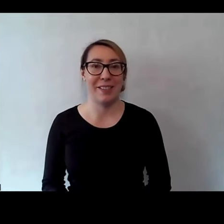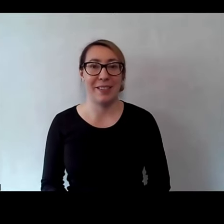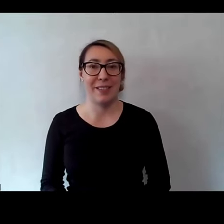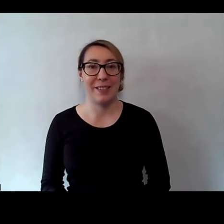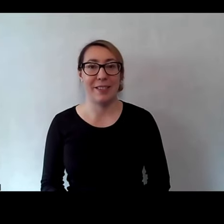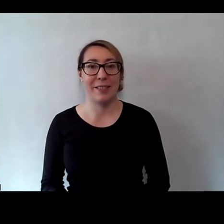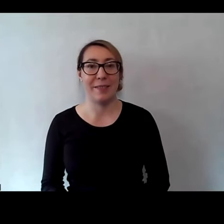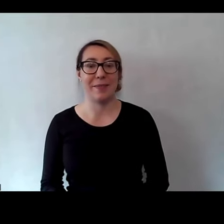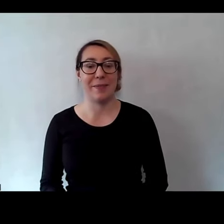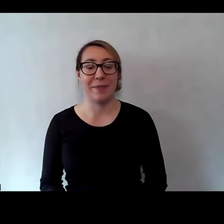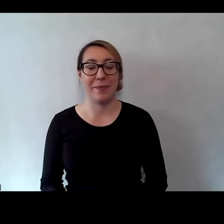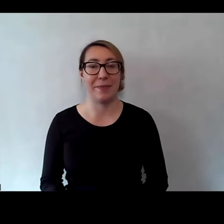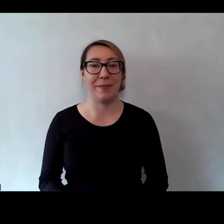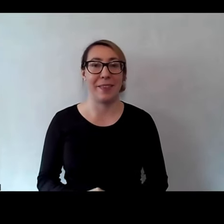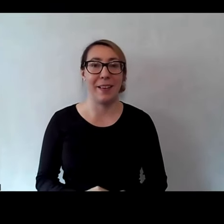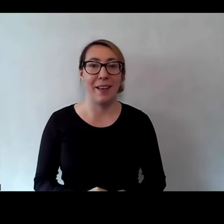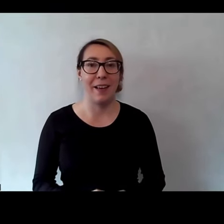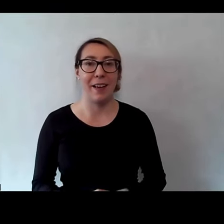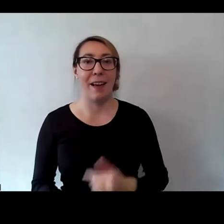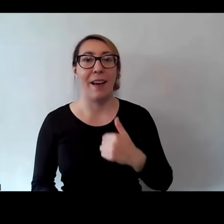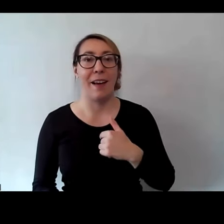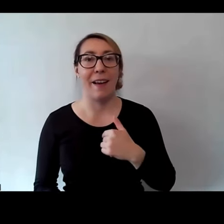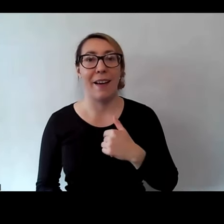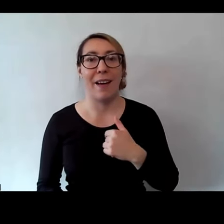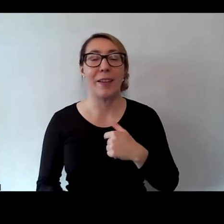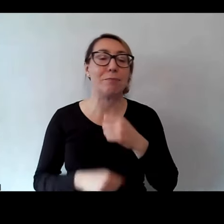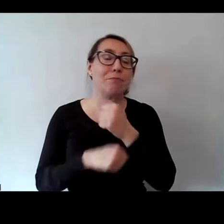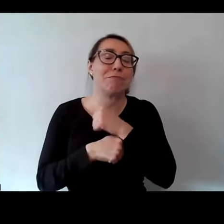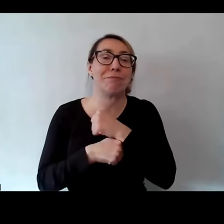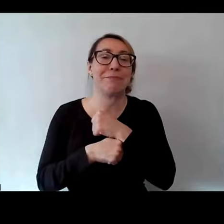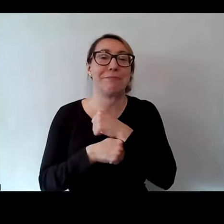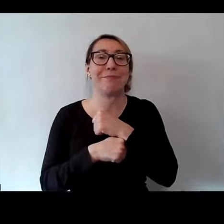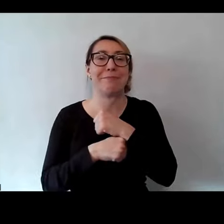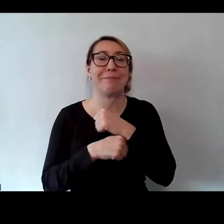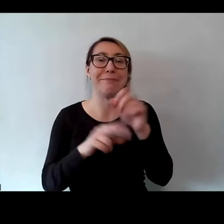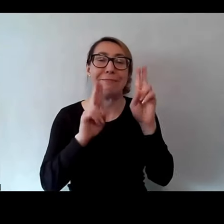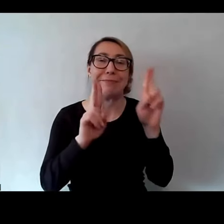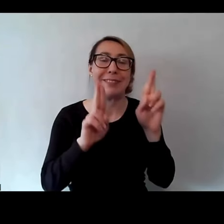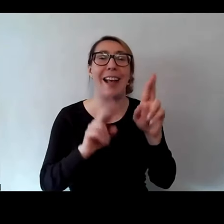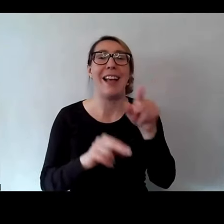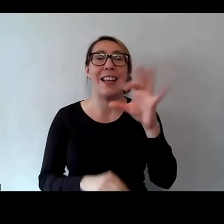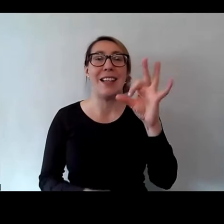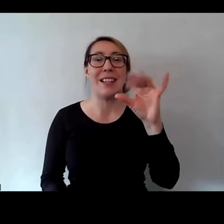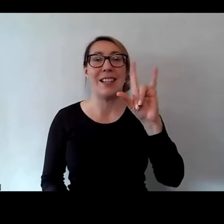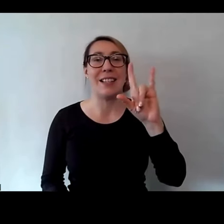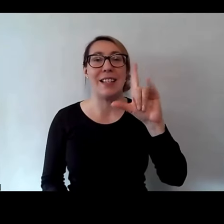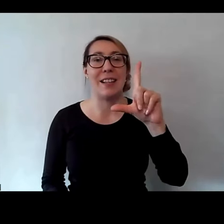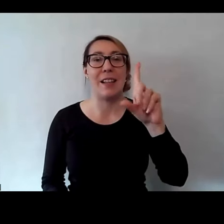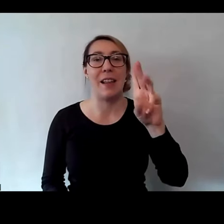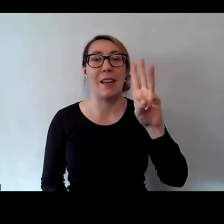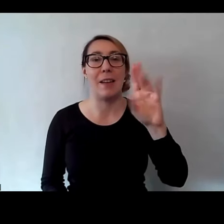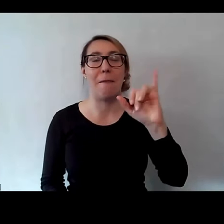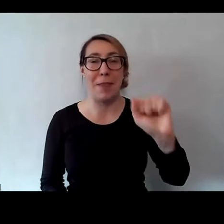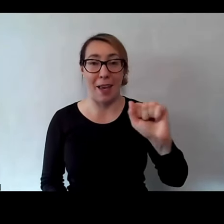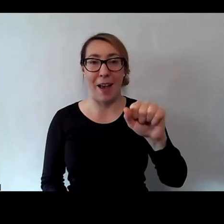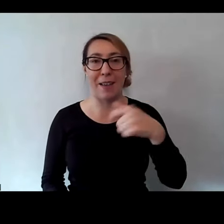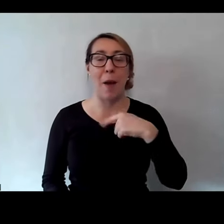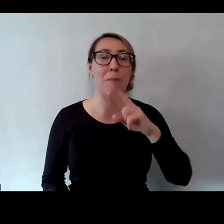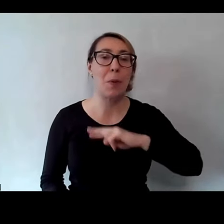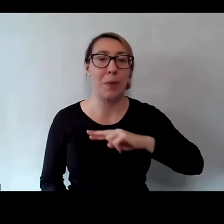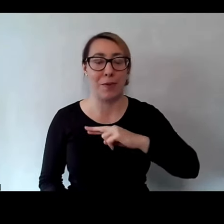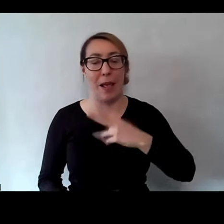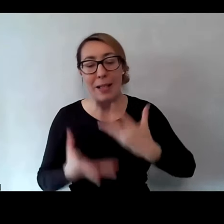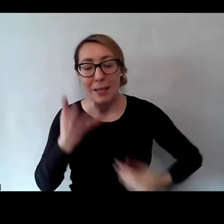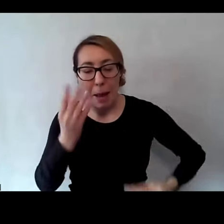Ja jestem absolutnym fanem Sylwii, więc mi podoba się to, jak Sylwia na podłodze